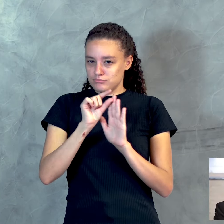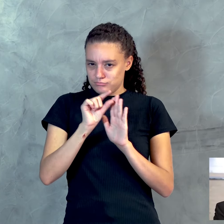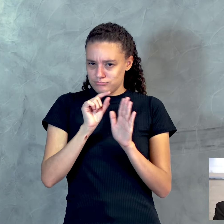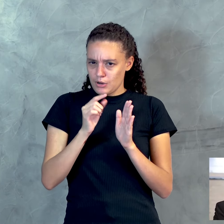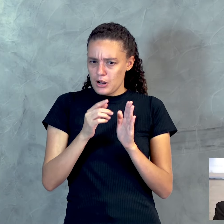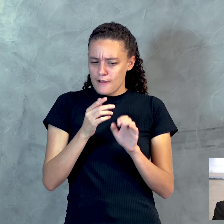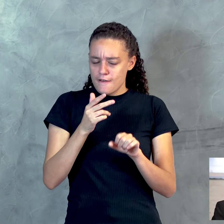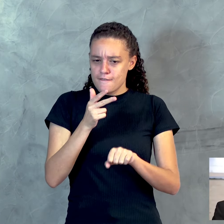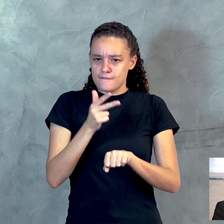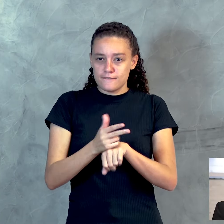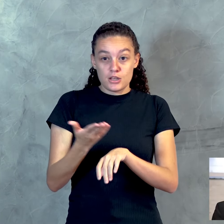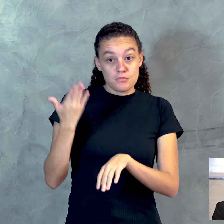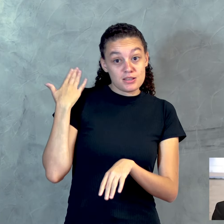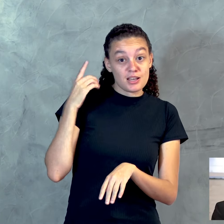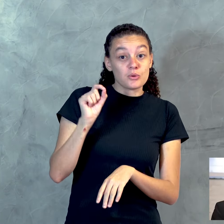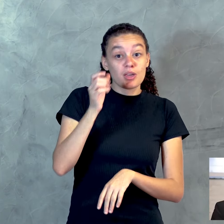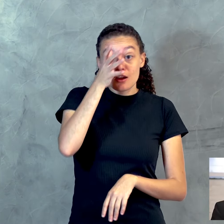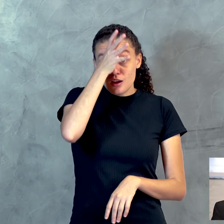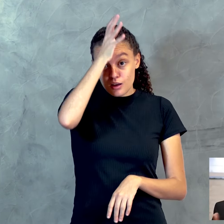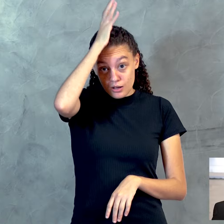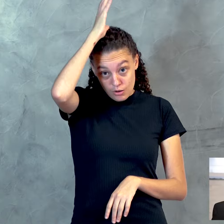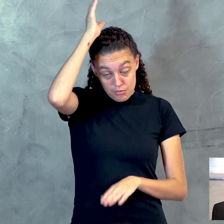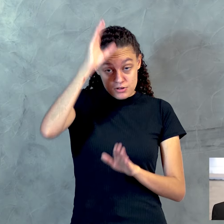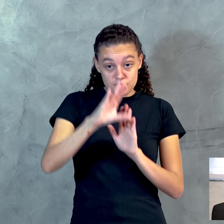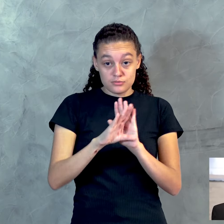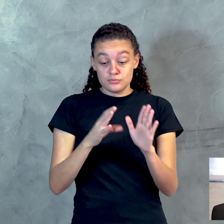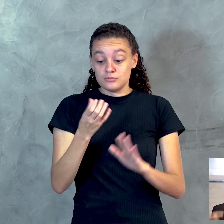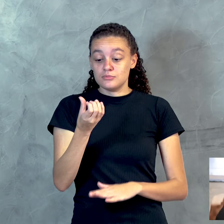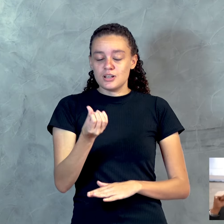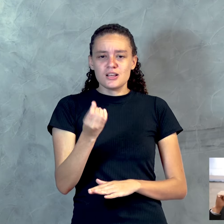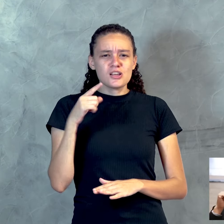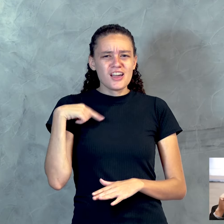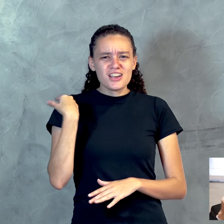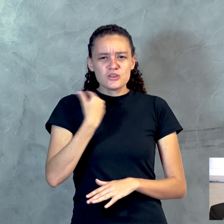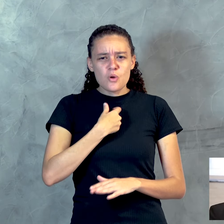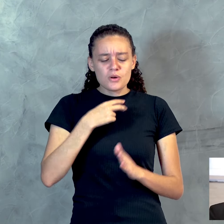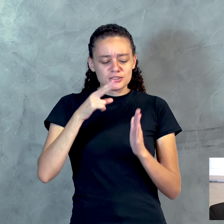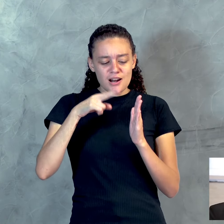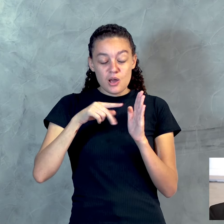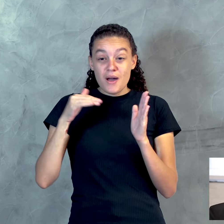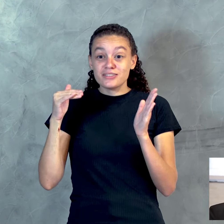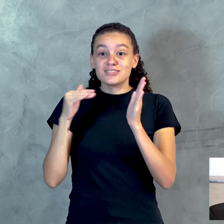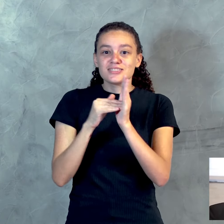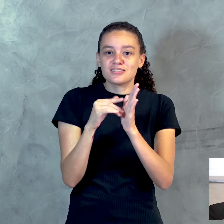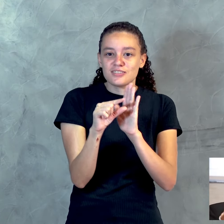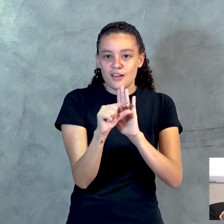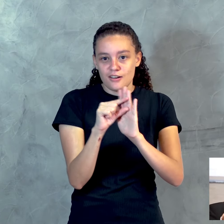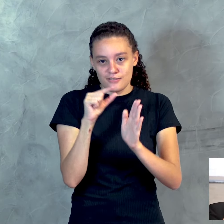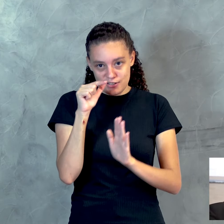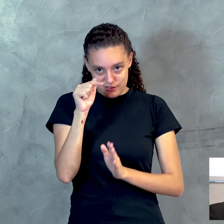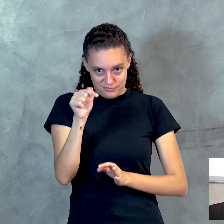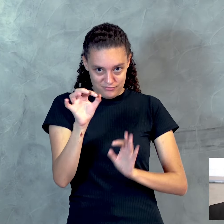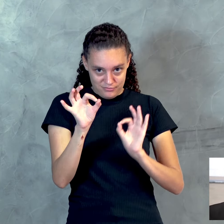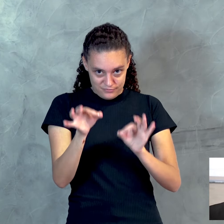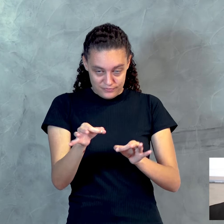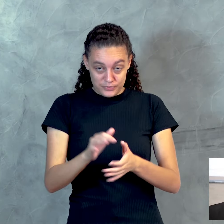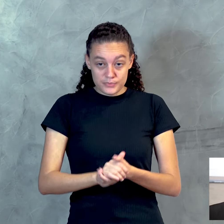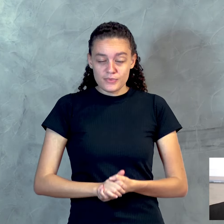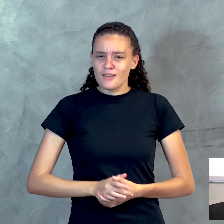foi aos romanos, capítulo 6. E nós paramos exatamente no verso 7, que